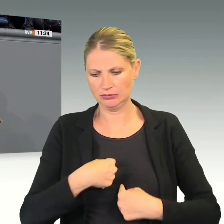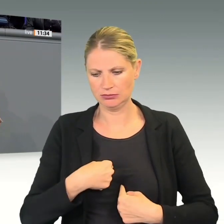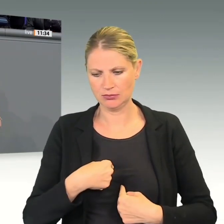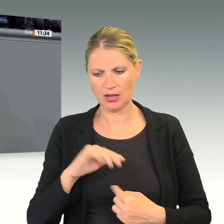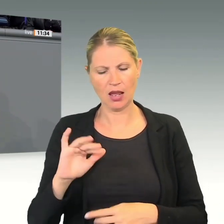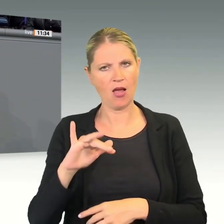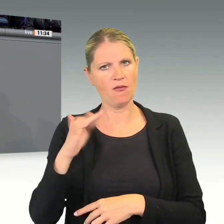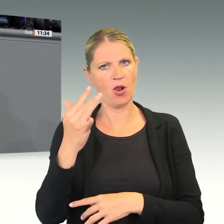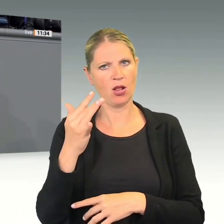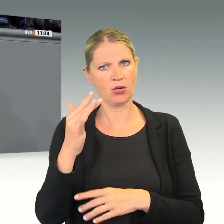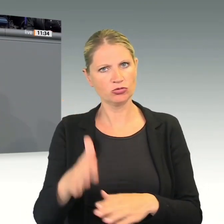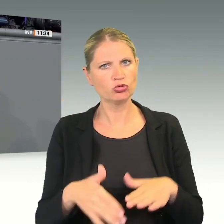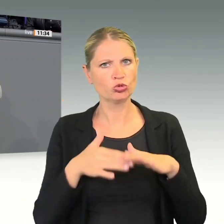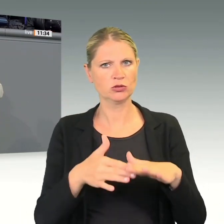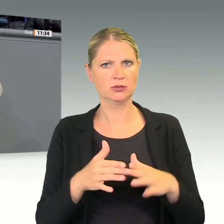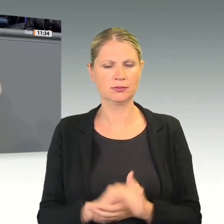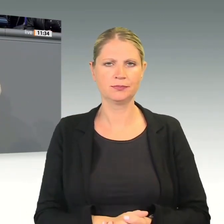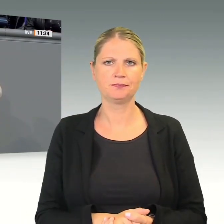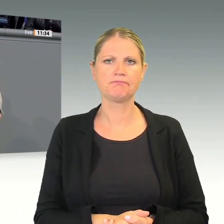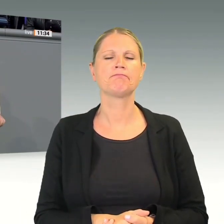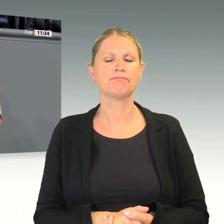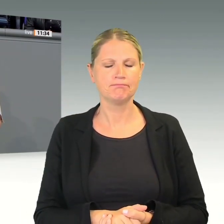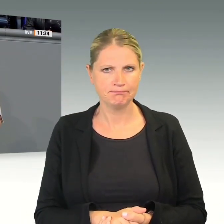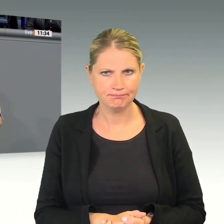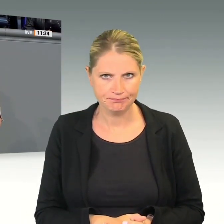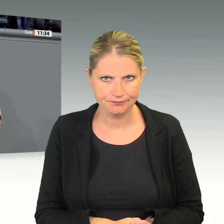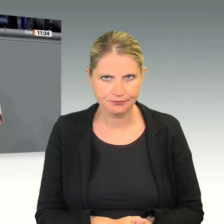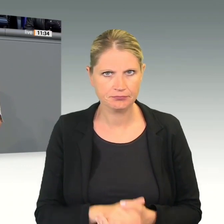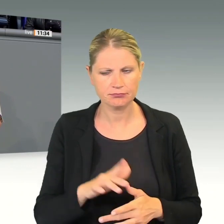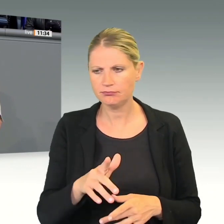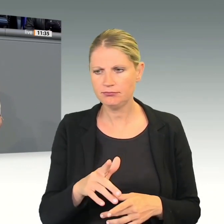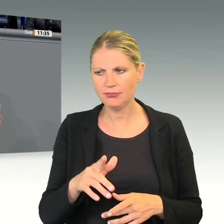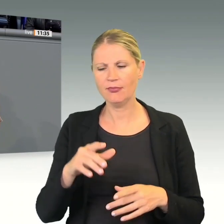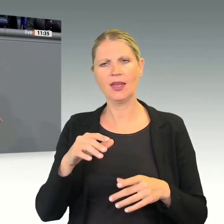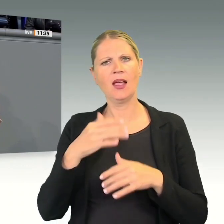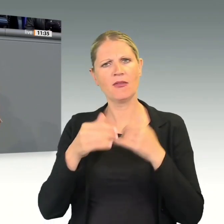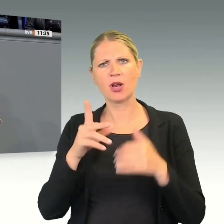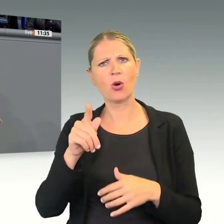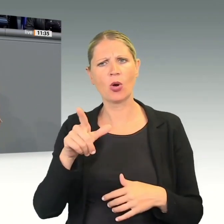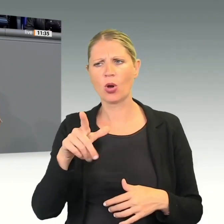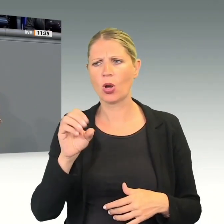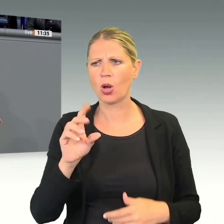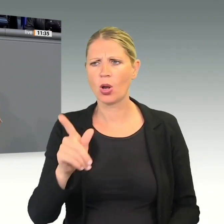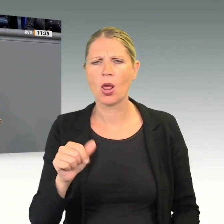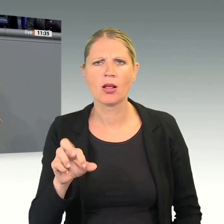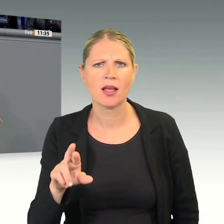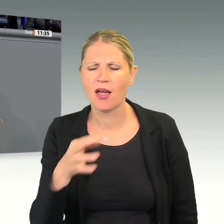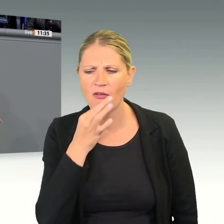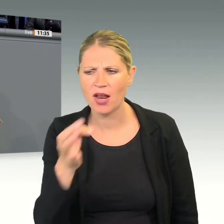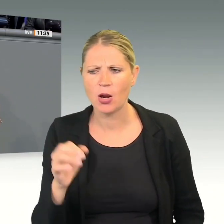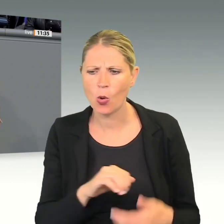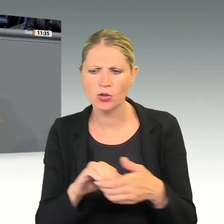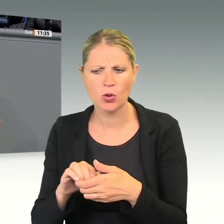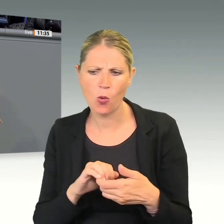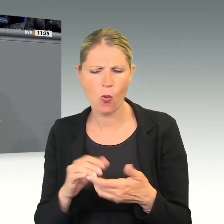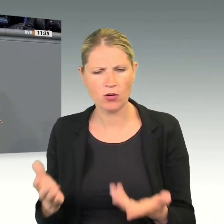und ich verstehe Ihre posttraumatischen Schmerzen bei TTIP nicht, Frau Klöckner. Ich frage die Union, warum setzen